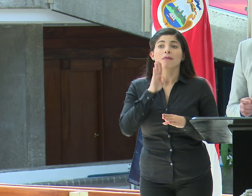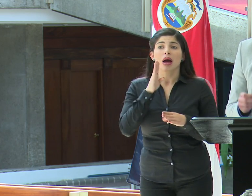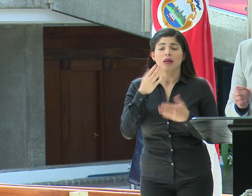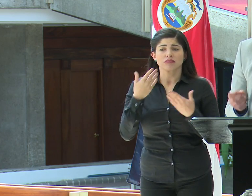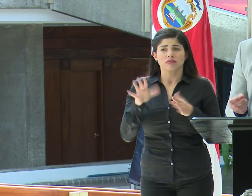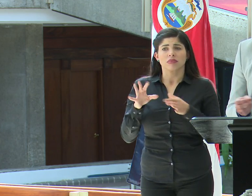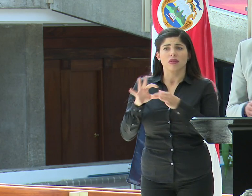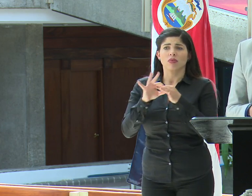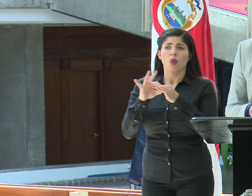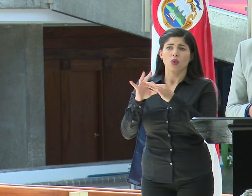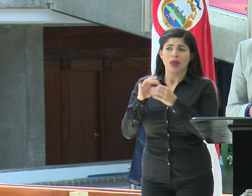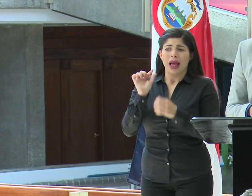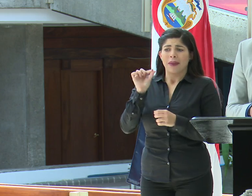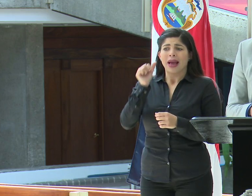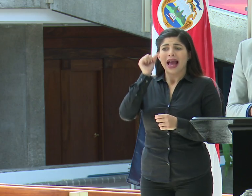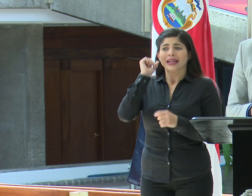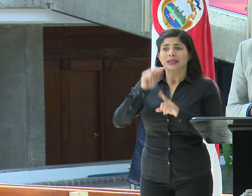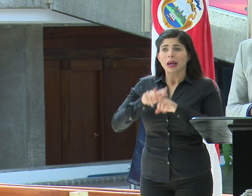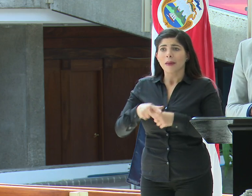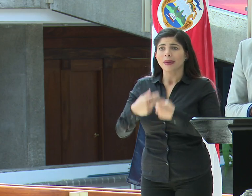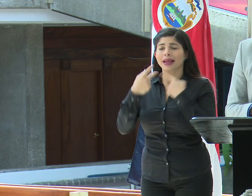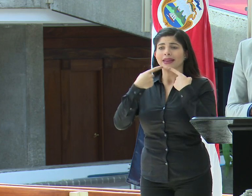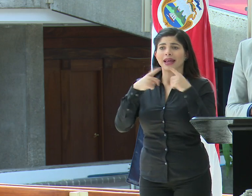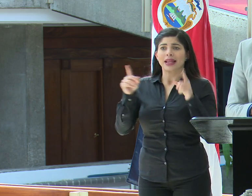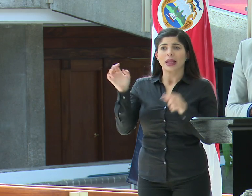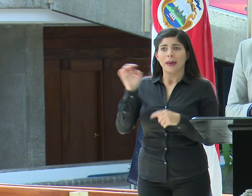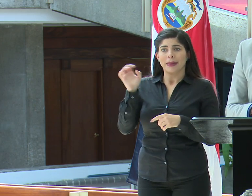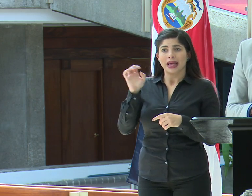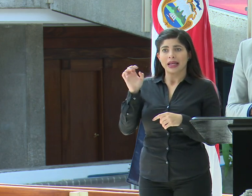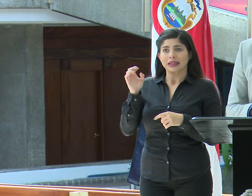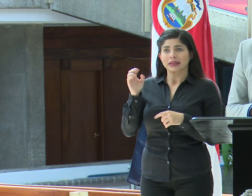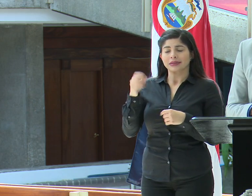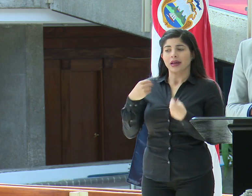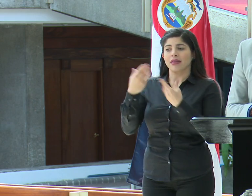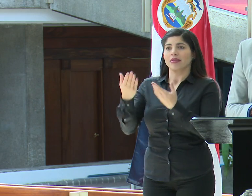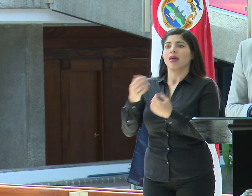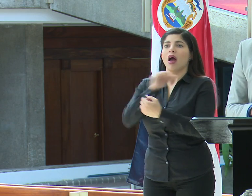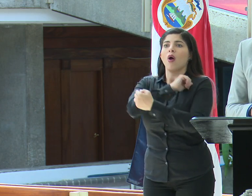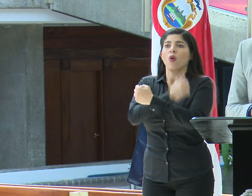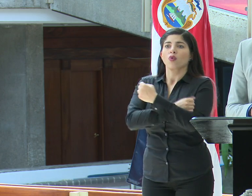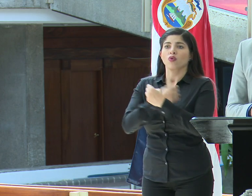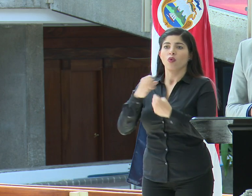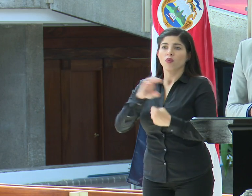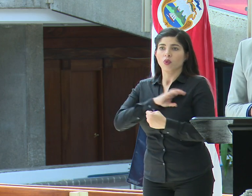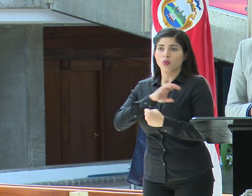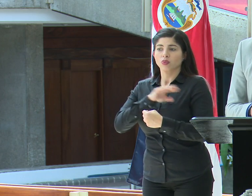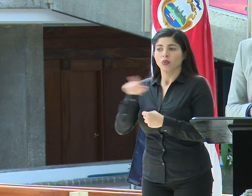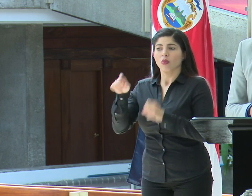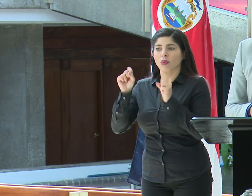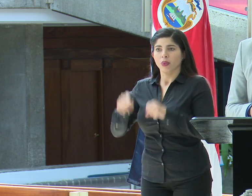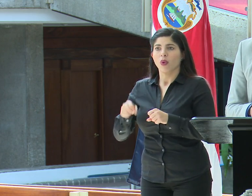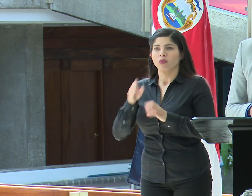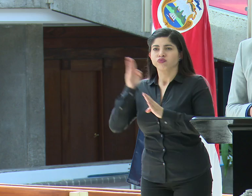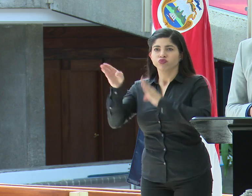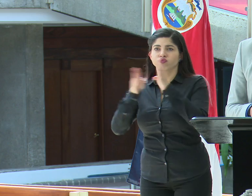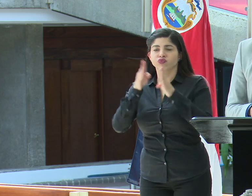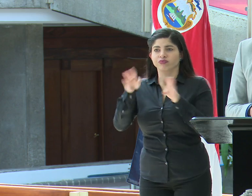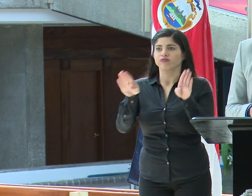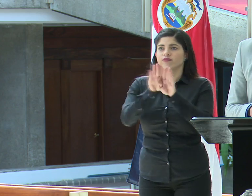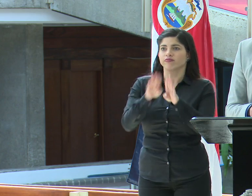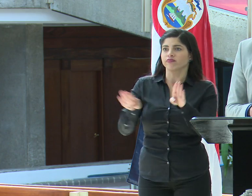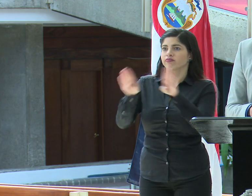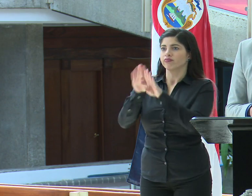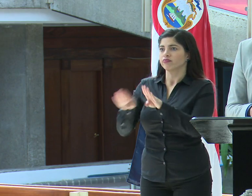en coordinación, apenas ayer se delegó en el decreto de emergencia la potestad a la fuerza pública para que puedan ellos hacer las clausuras